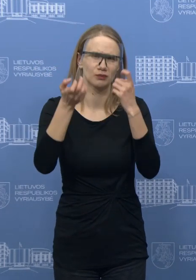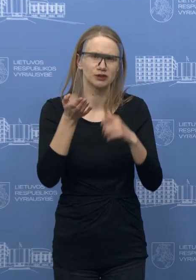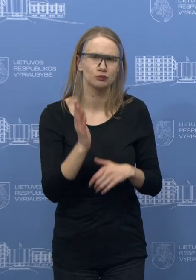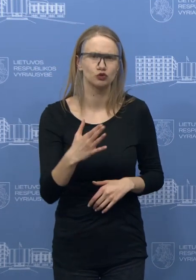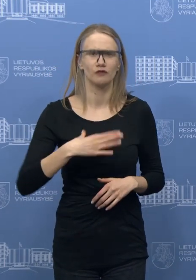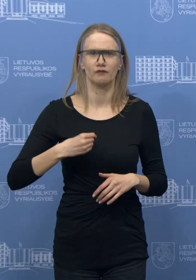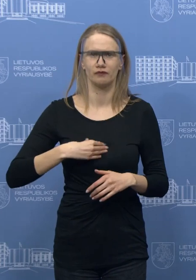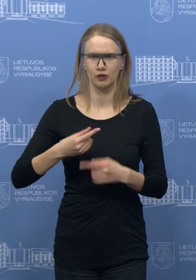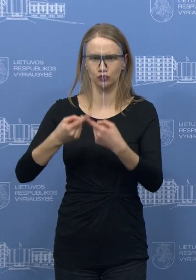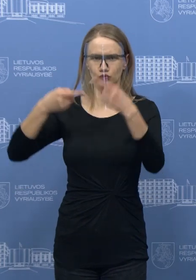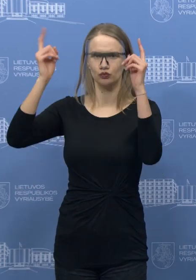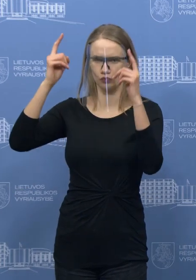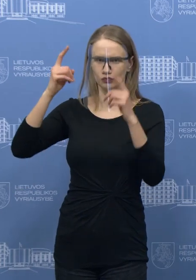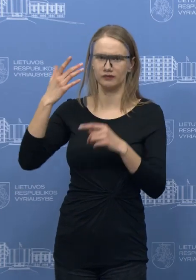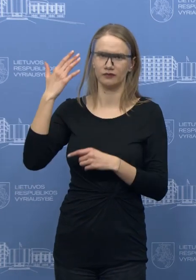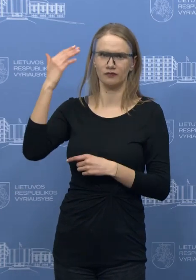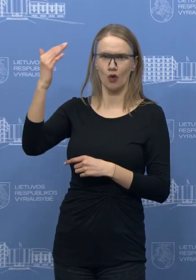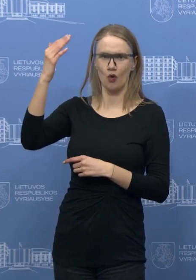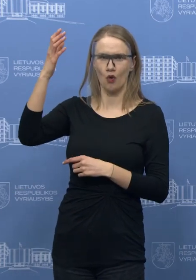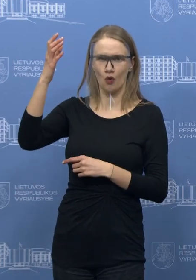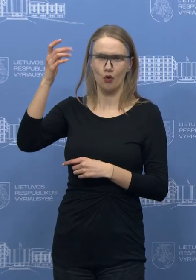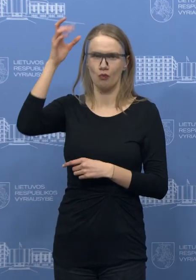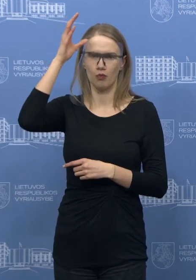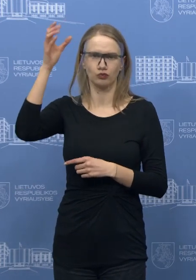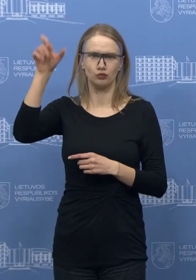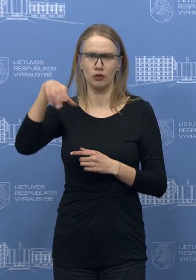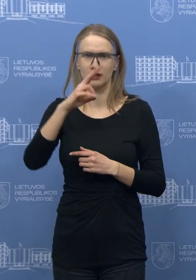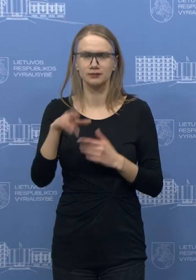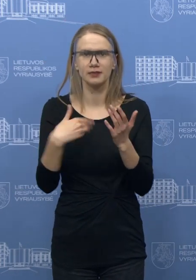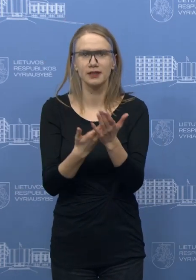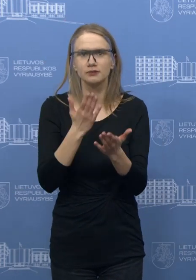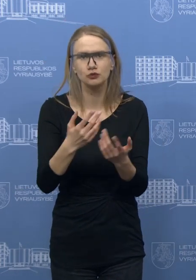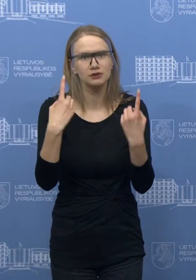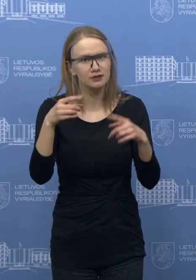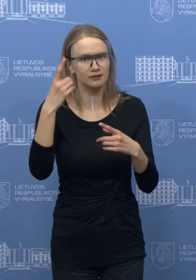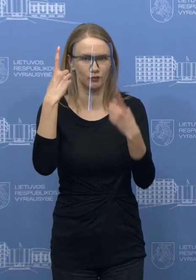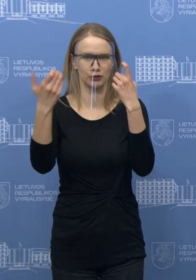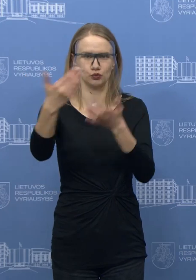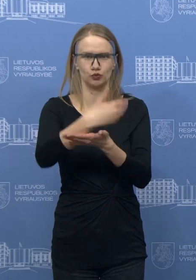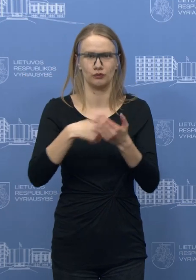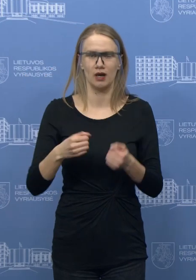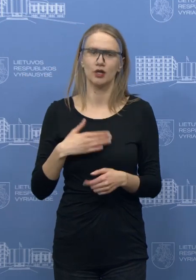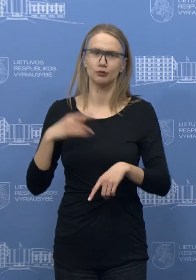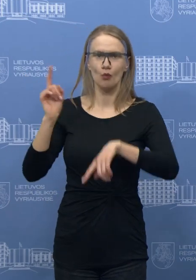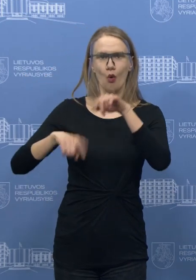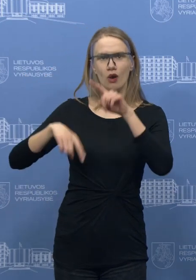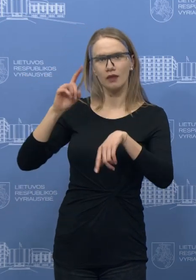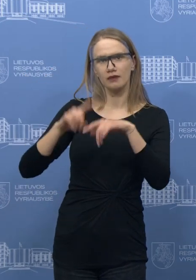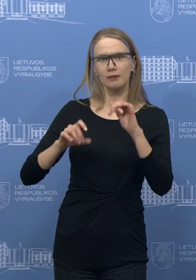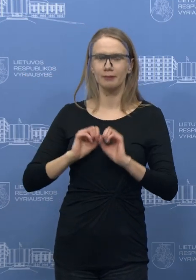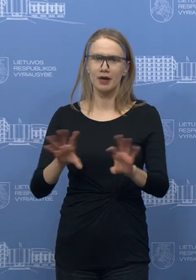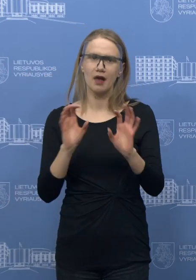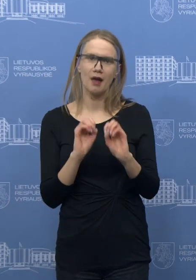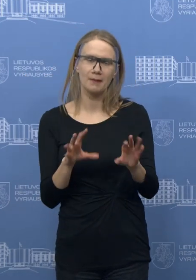Vilniaus universiteto profesorui šitą nominę. Tada jis bus, turbūt, kitaip ir įmama, negu kalba politikas, kuris labai galvoja, gal kažką